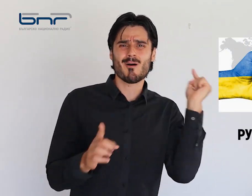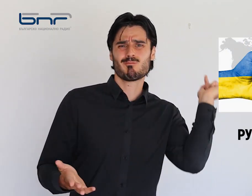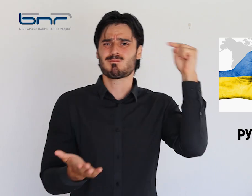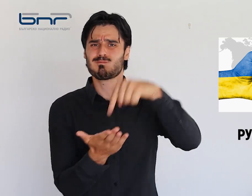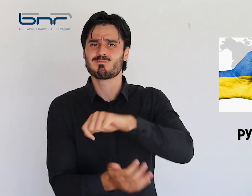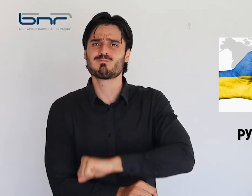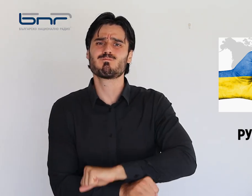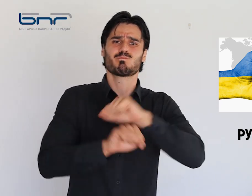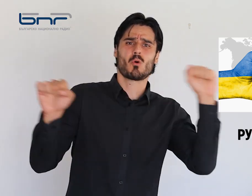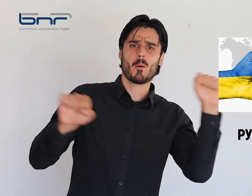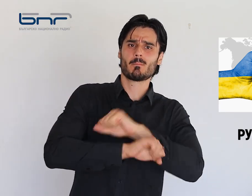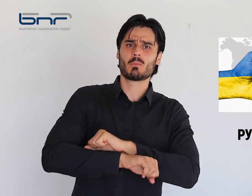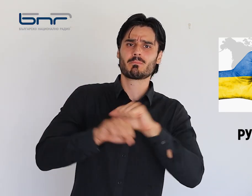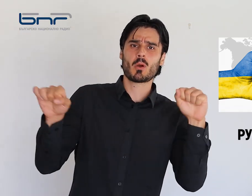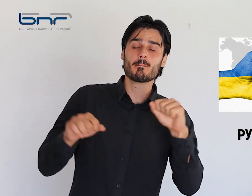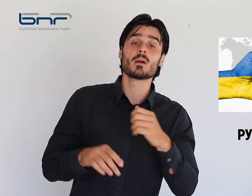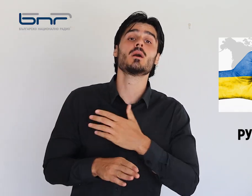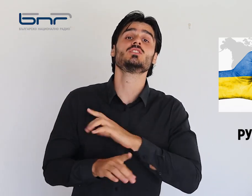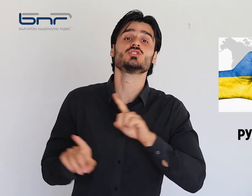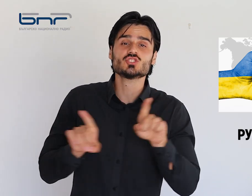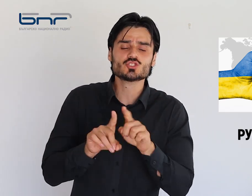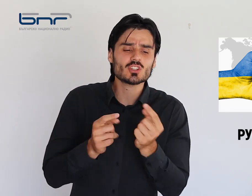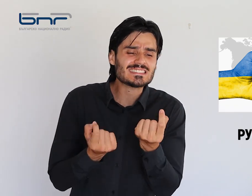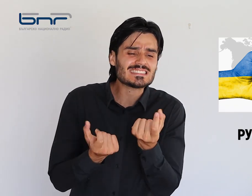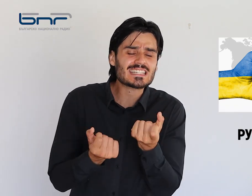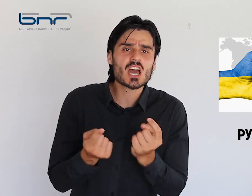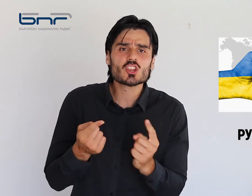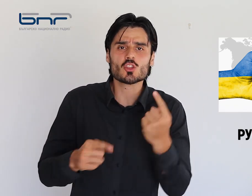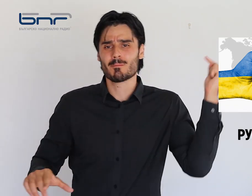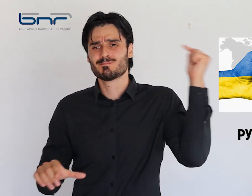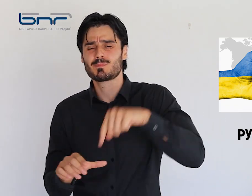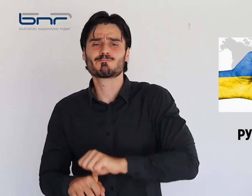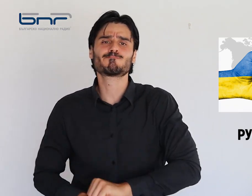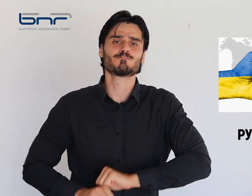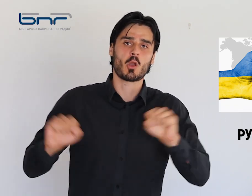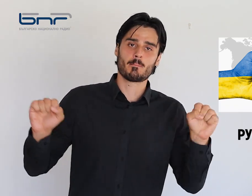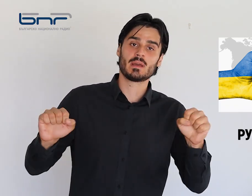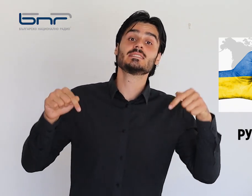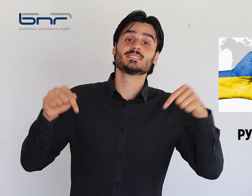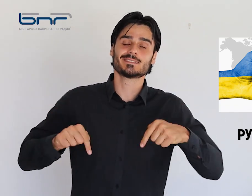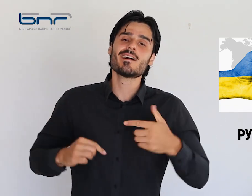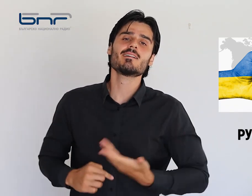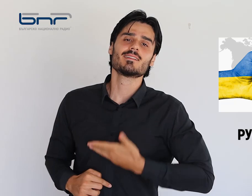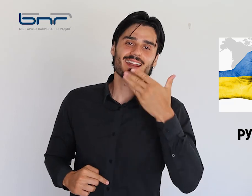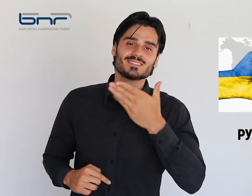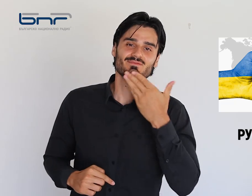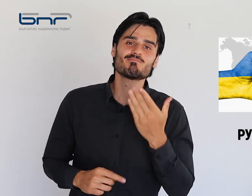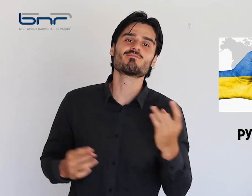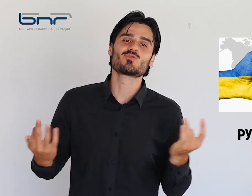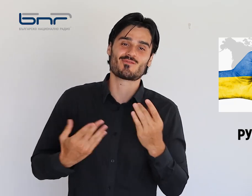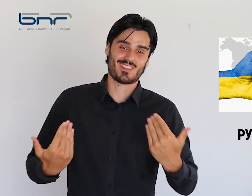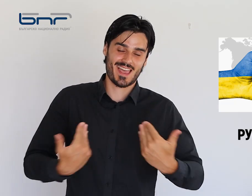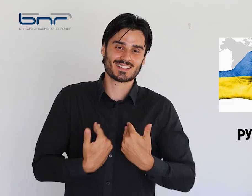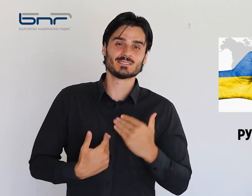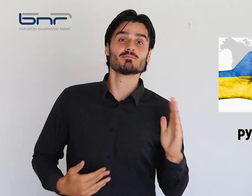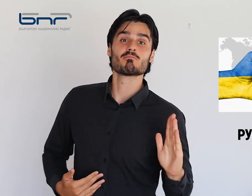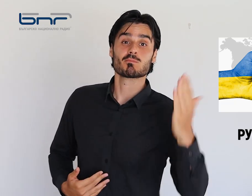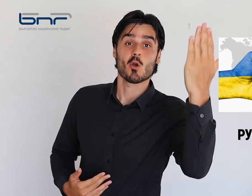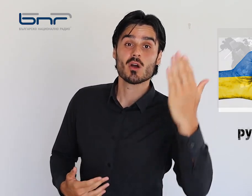град Одеса. Утрят се и изърнени складове. А сега новините в подробности. Пред микрофона е Николай Петров. Добър ден, уважаеми слушатели.